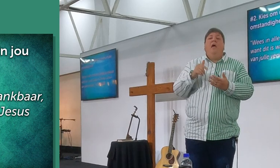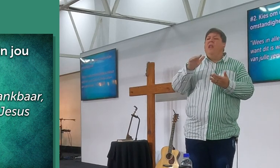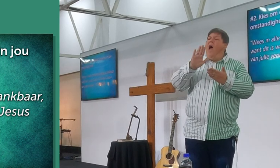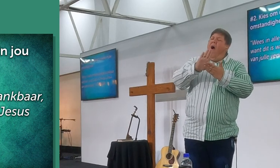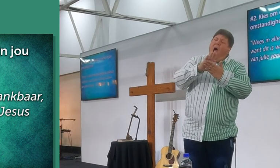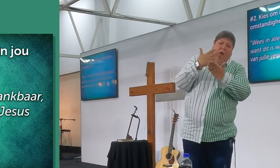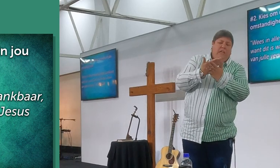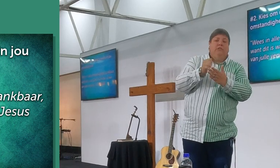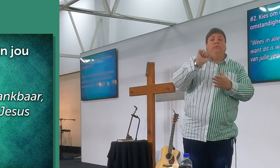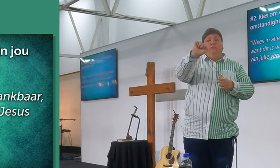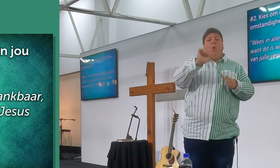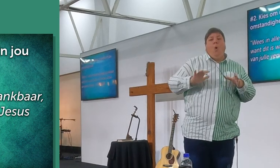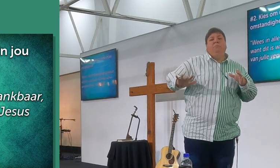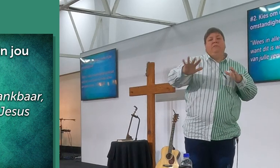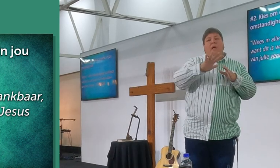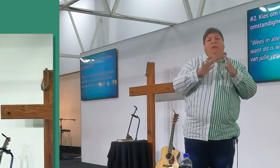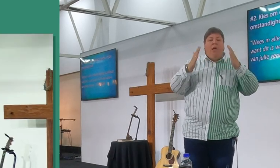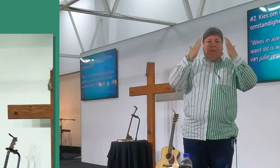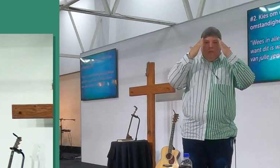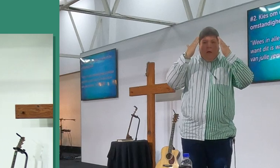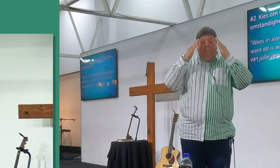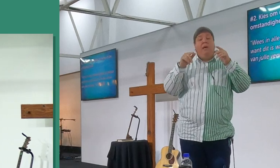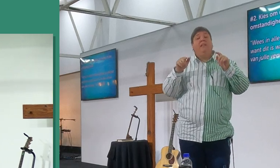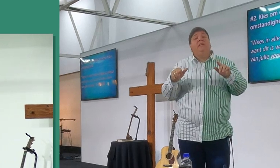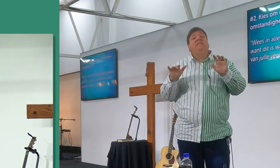alle omstandighere dankbaar, want dit is wat God,